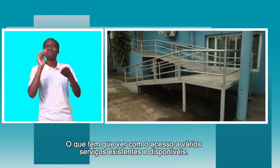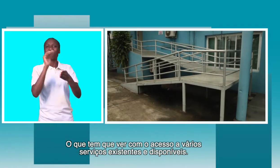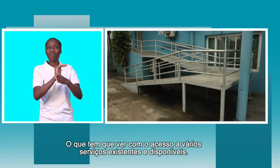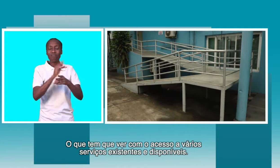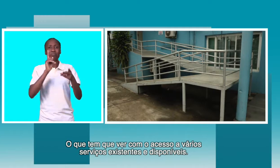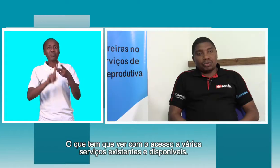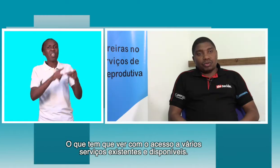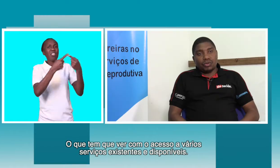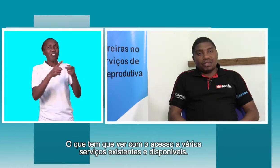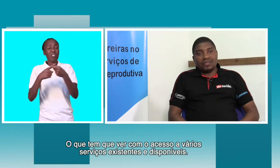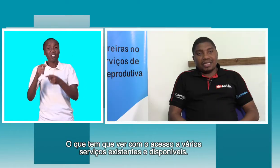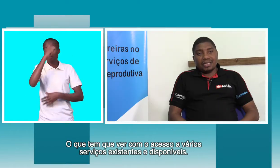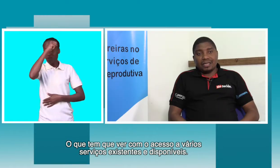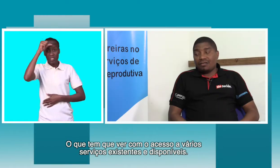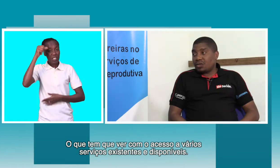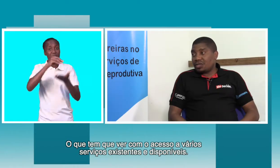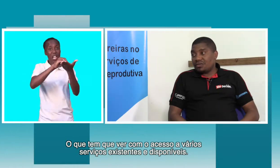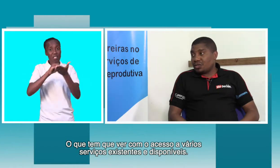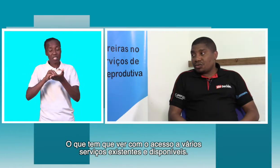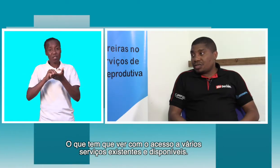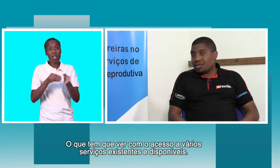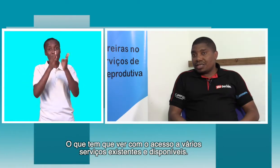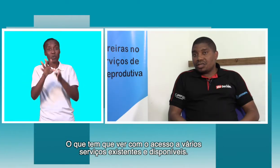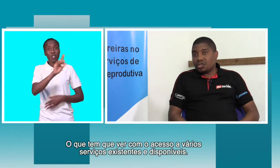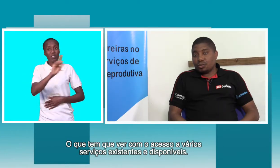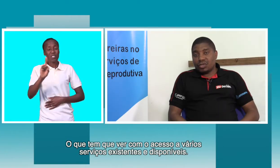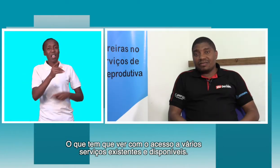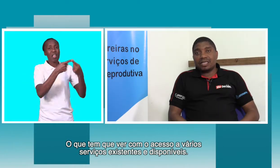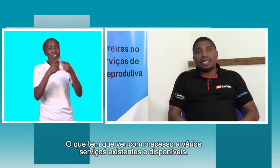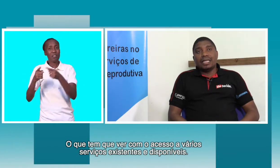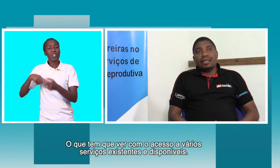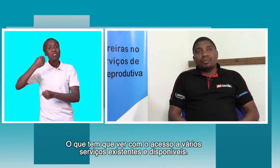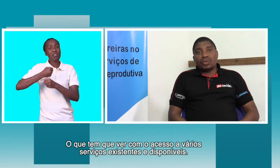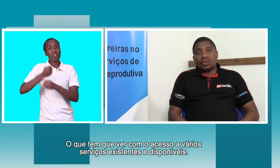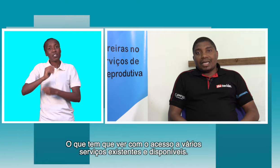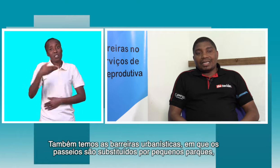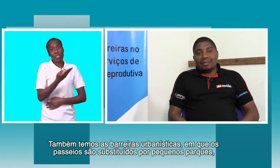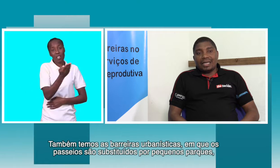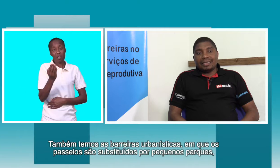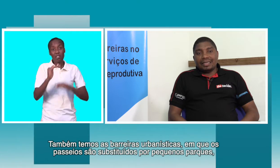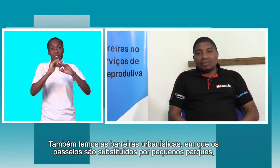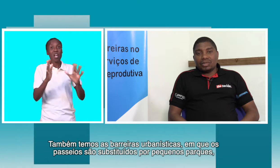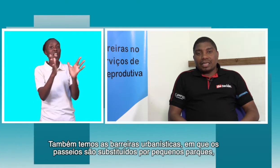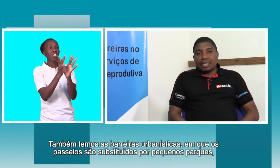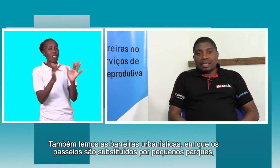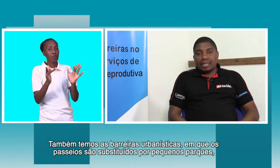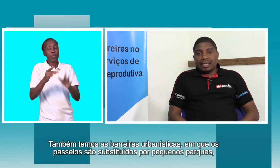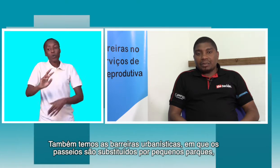às pessoas com deficiência. vários serviços existentes e disponíveis. Por outro lado, também temos as